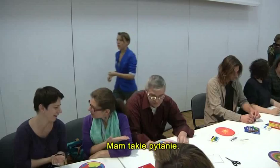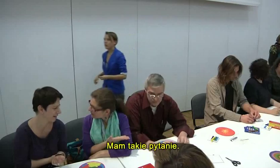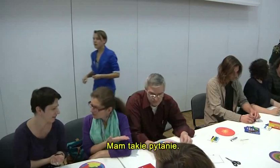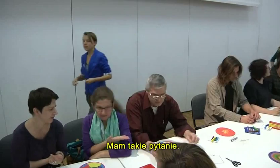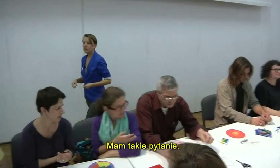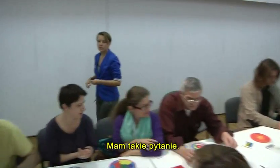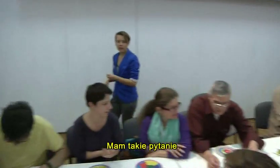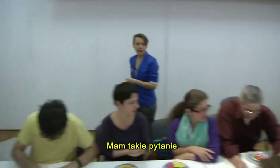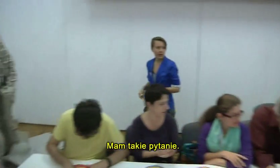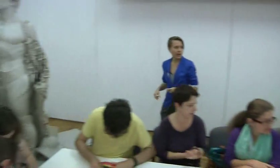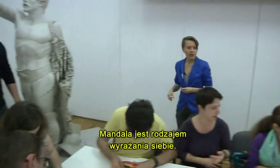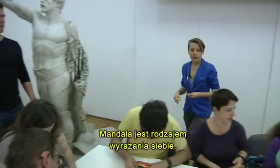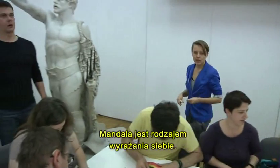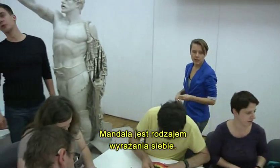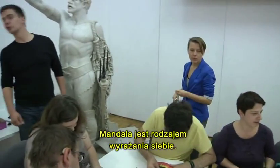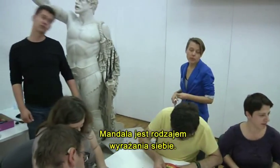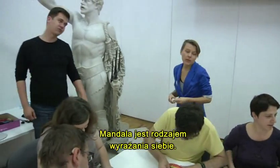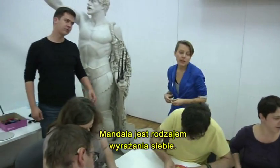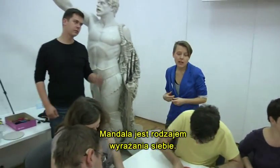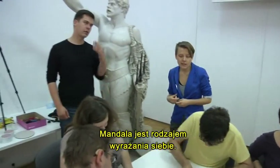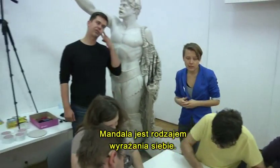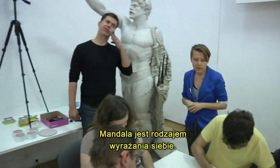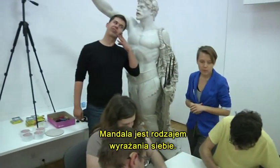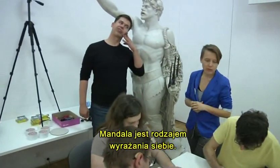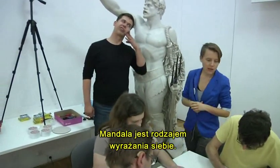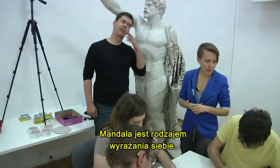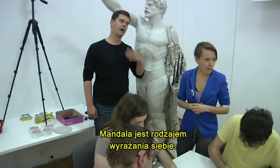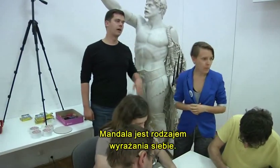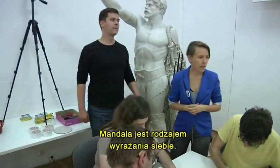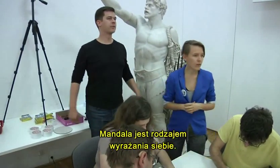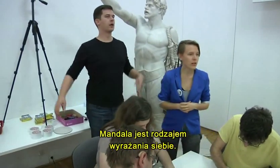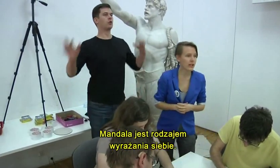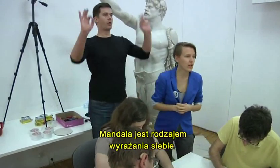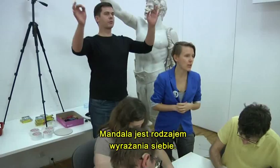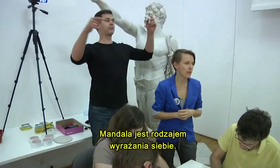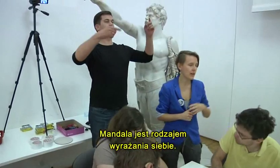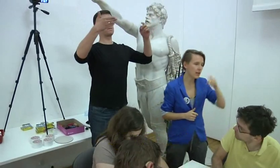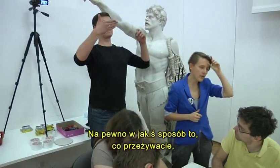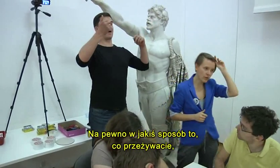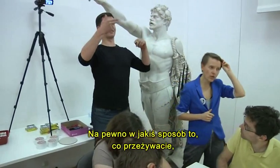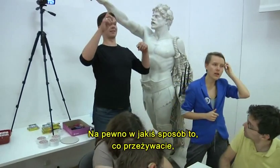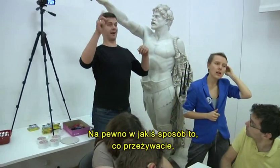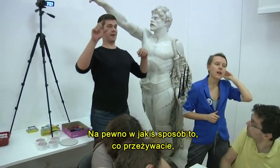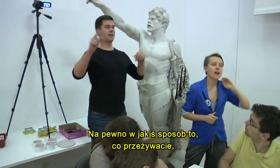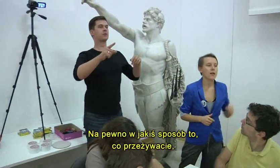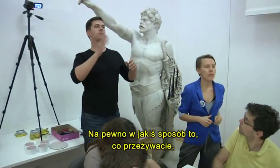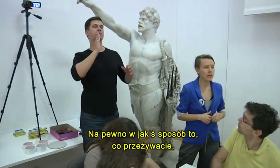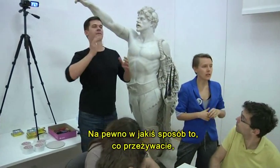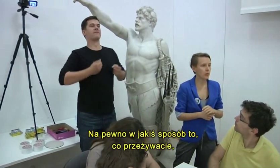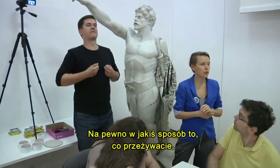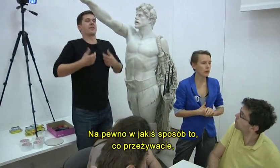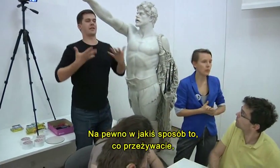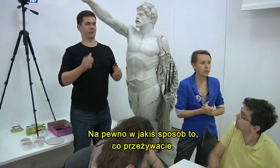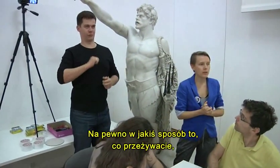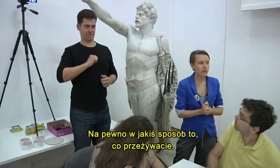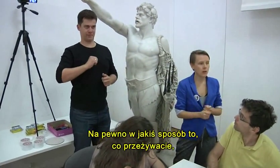To ja mam takie pytanie, bo mandala jest takim rodzajem wyrażania siebie, tak? Na pewno w